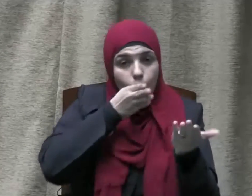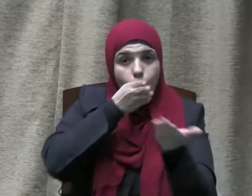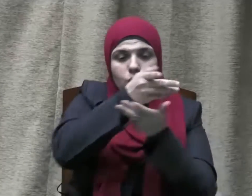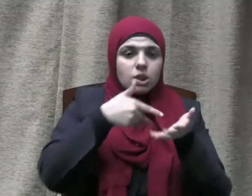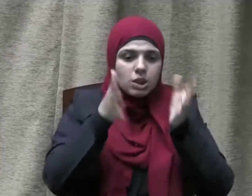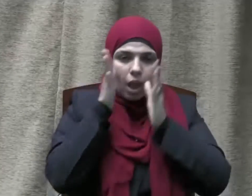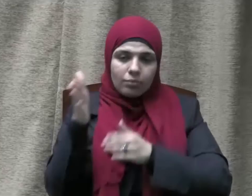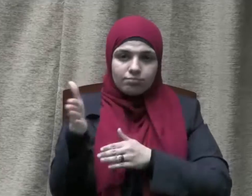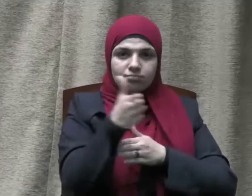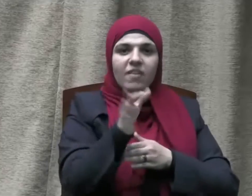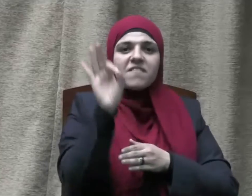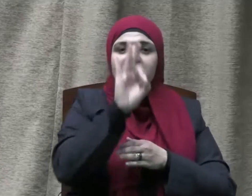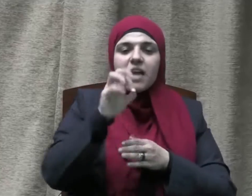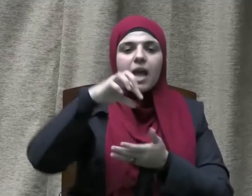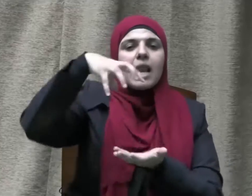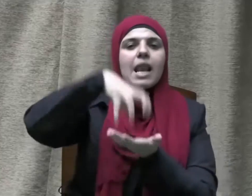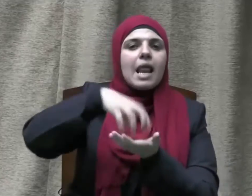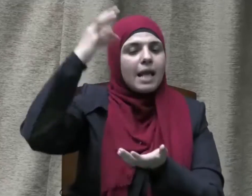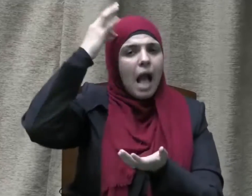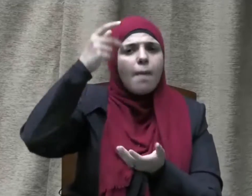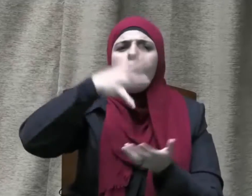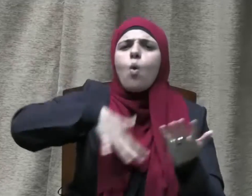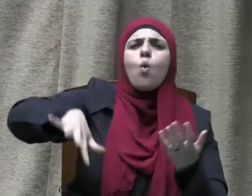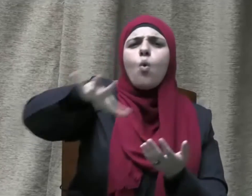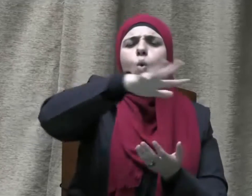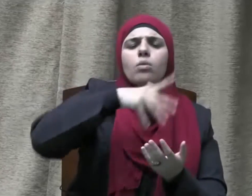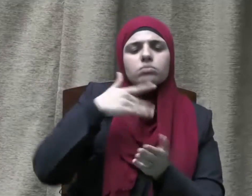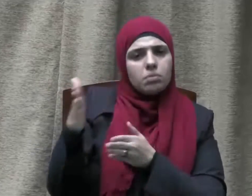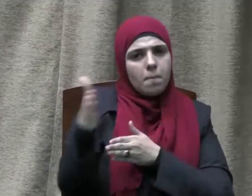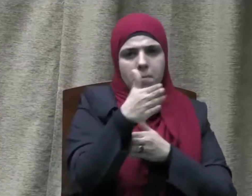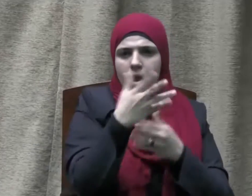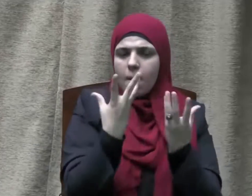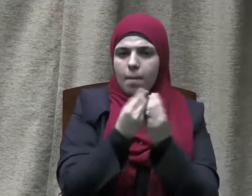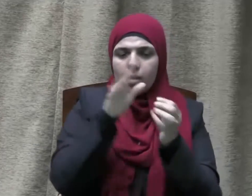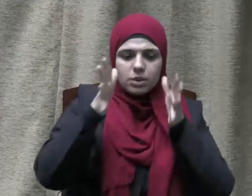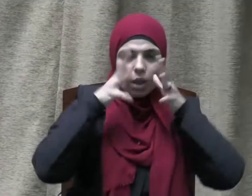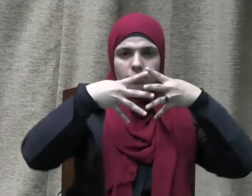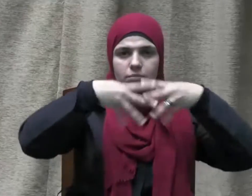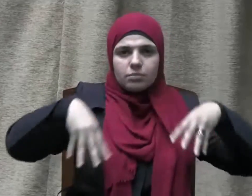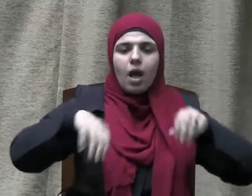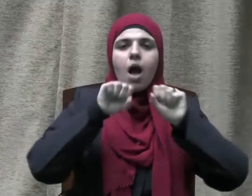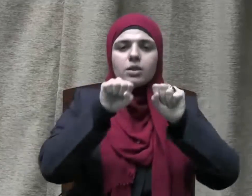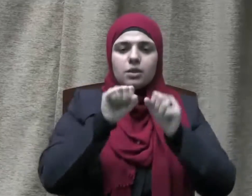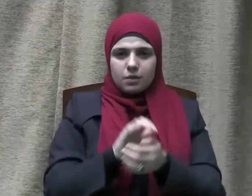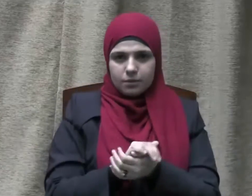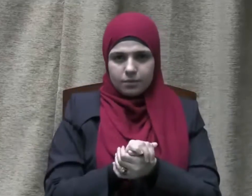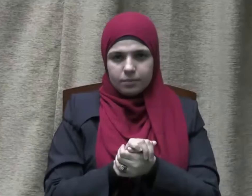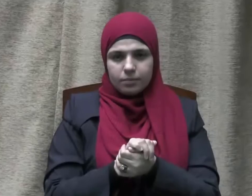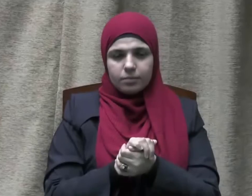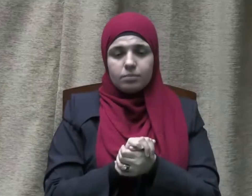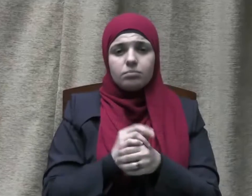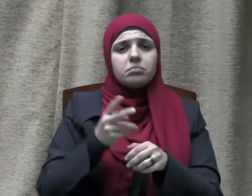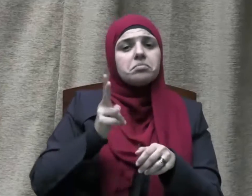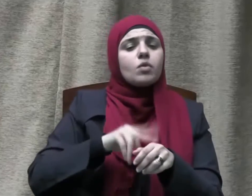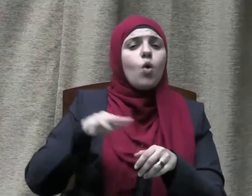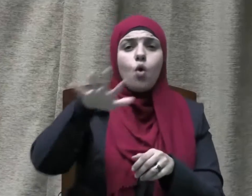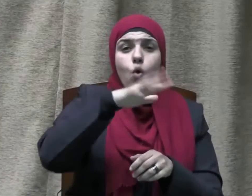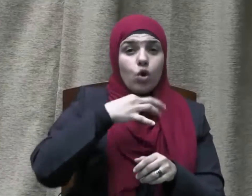الحرام وحيثما كنتم فولوا وجوهكم شطرة ومما لا شك فيه أن